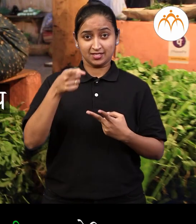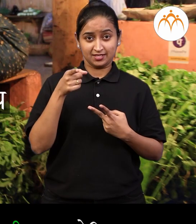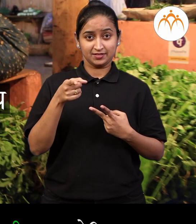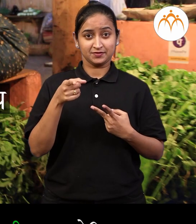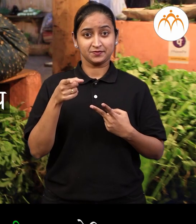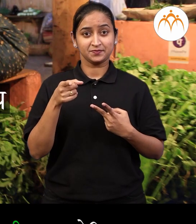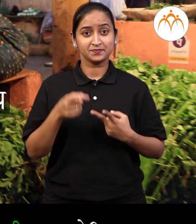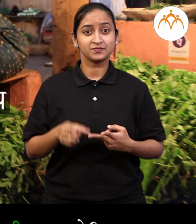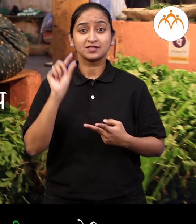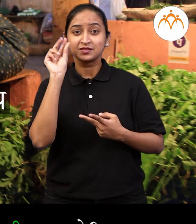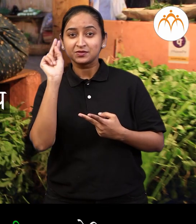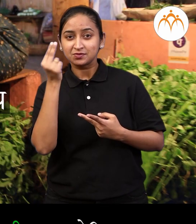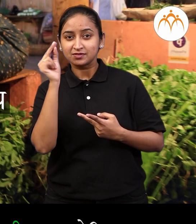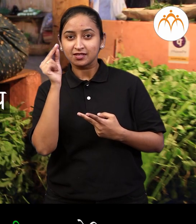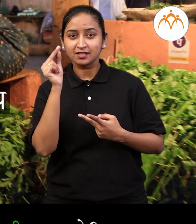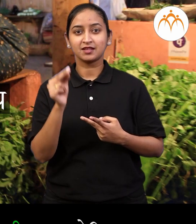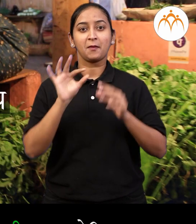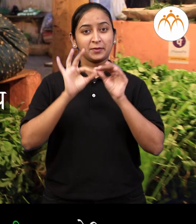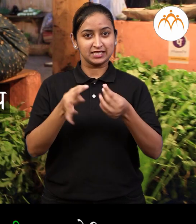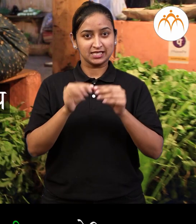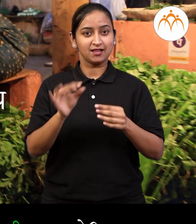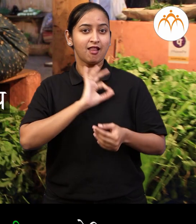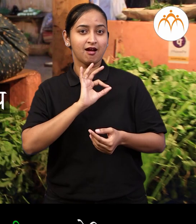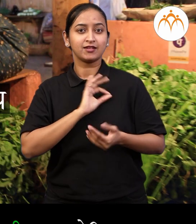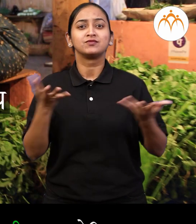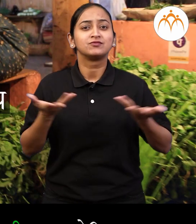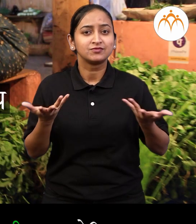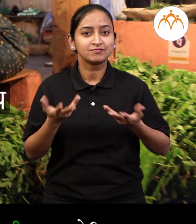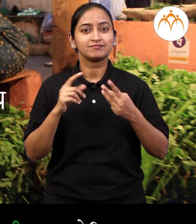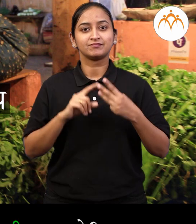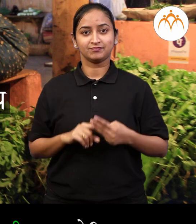तुला कोंती पाले भाजी आवर्ते